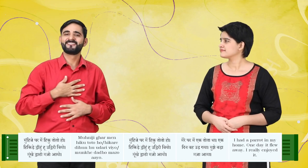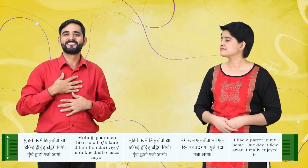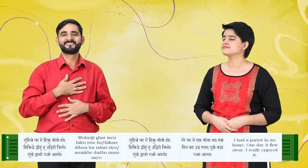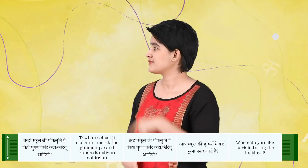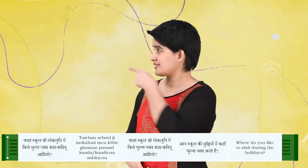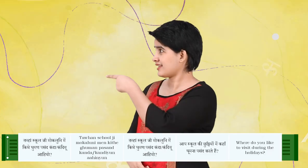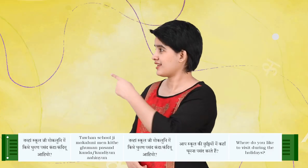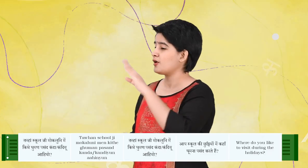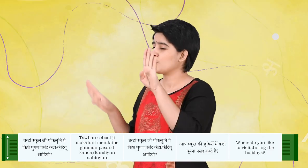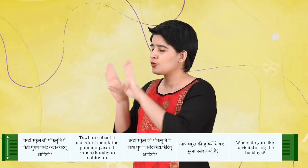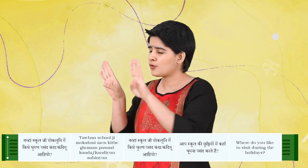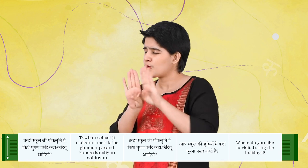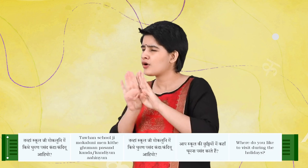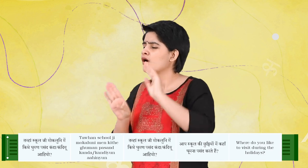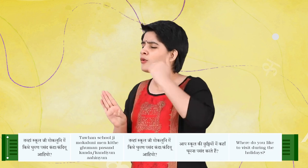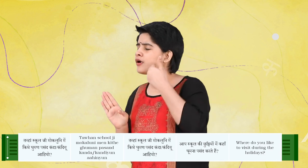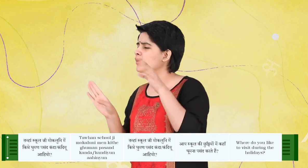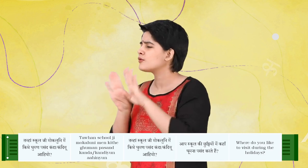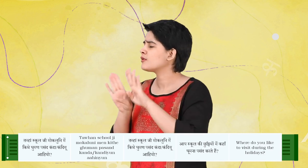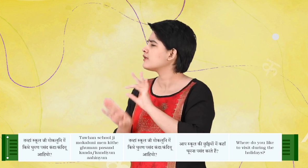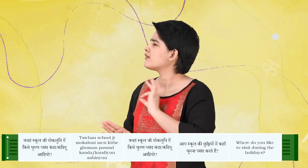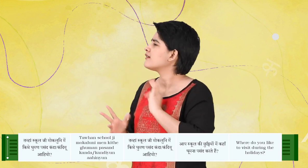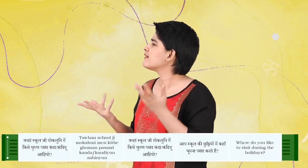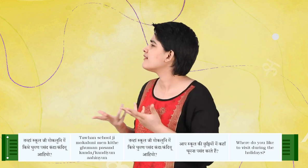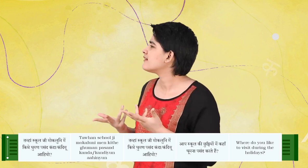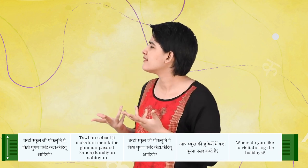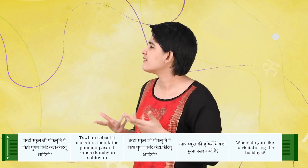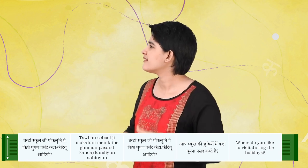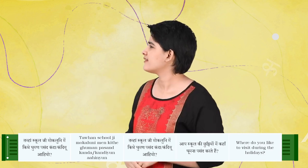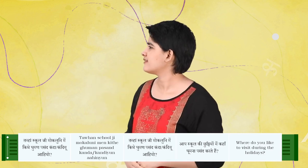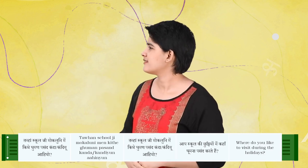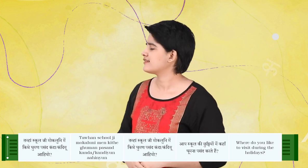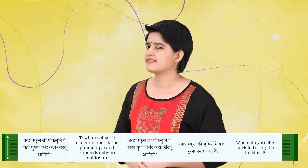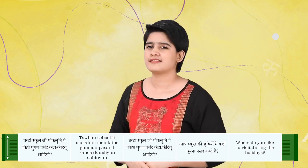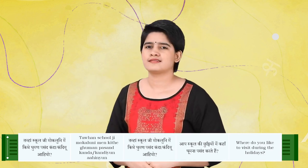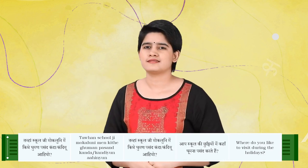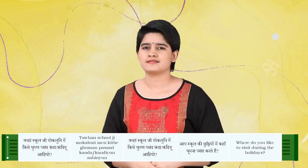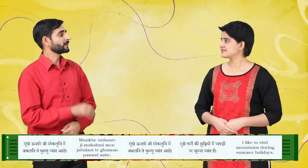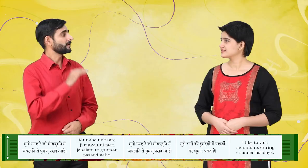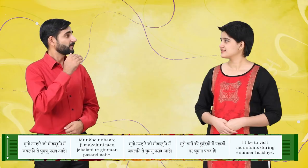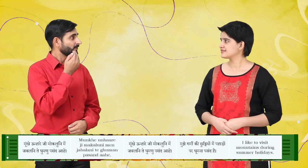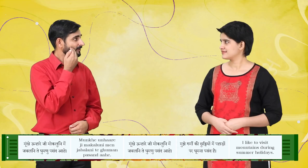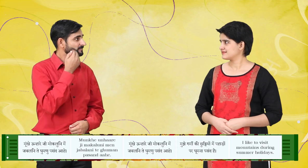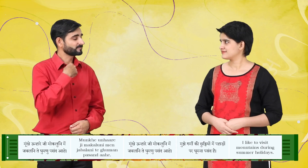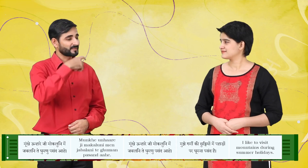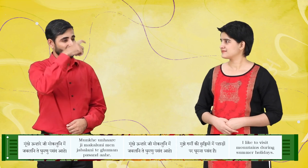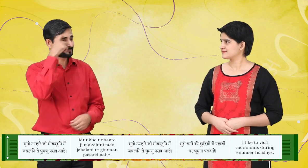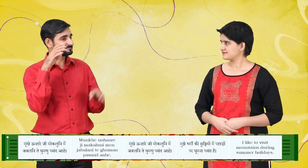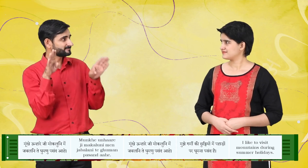तवा स्कूल जी मोकलन में कित्थे गुमण पसंद कंदा आहें मुखे उन्हारे जी मोकलन